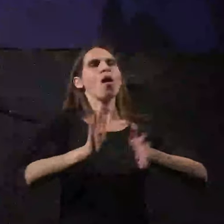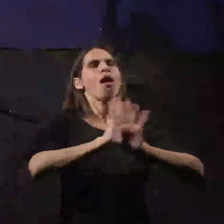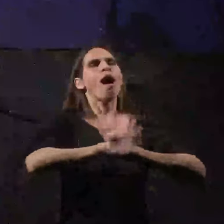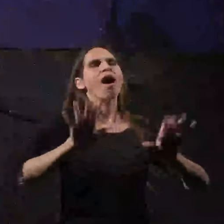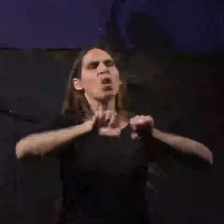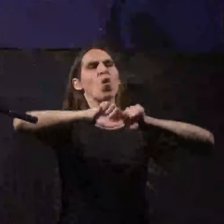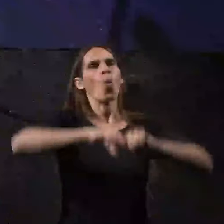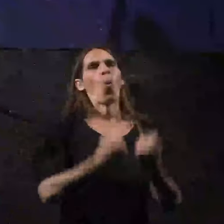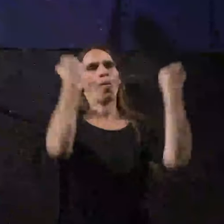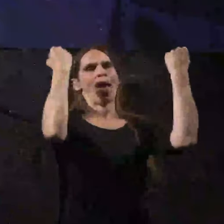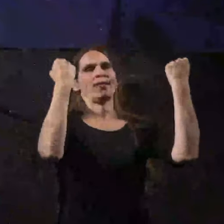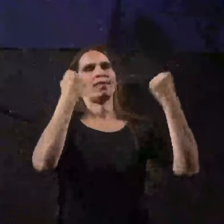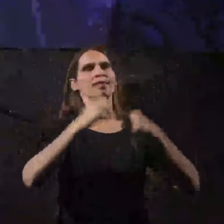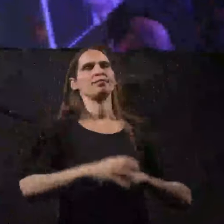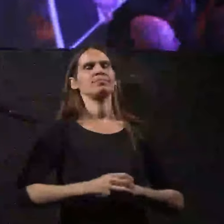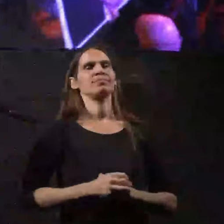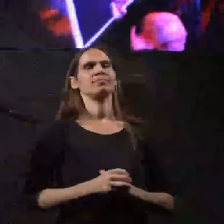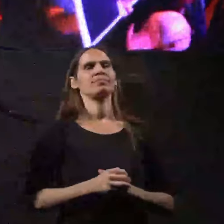חורבן